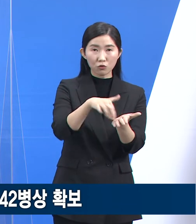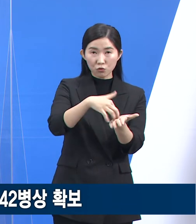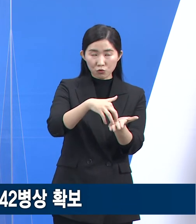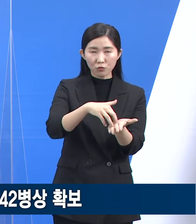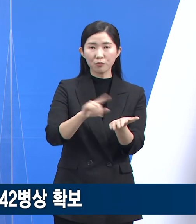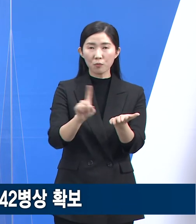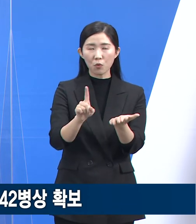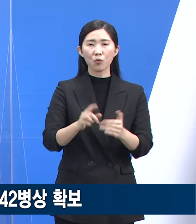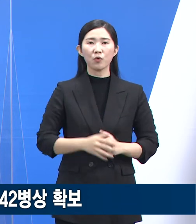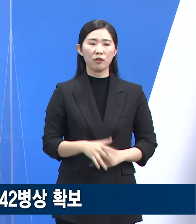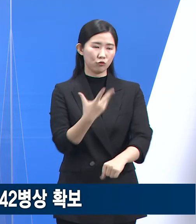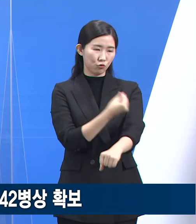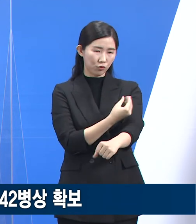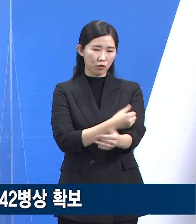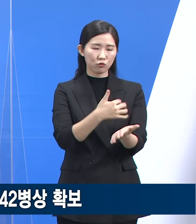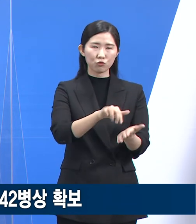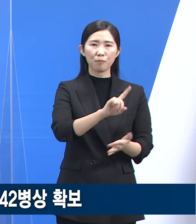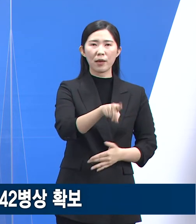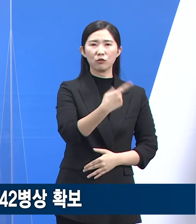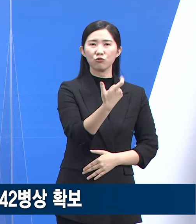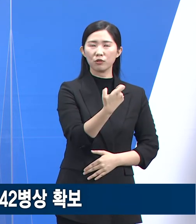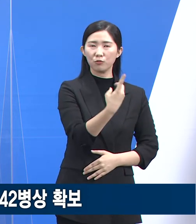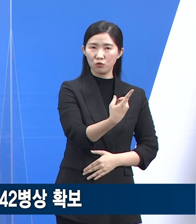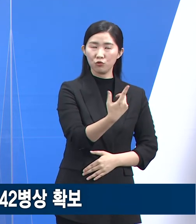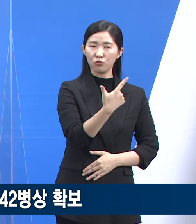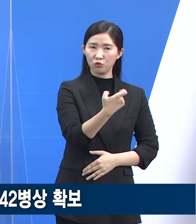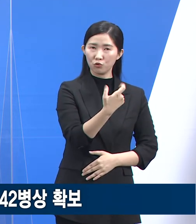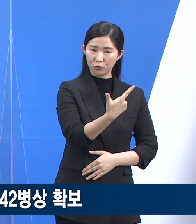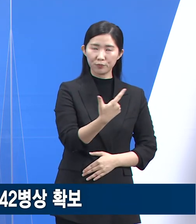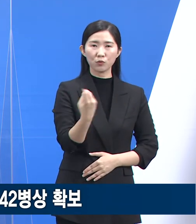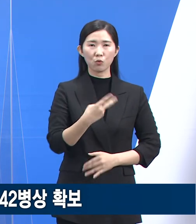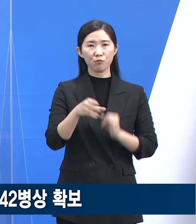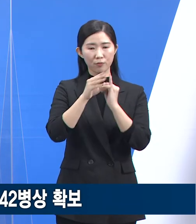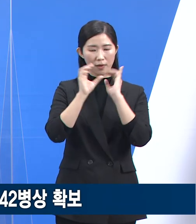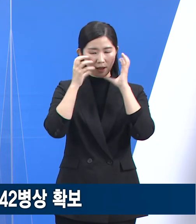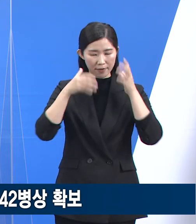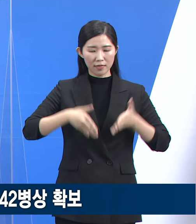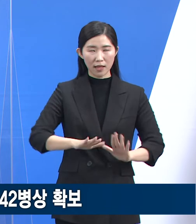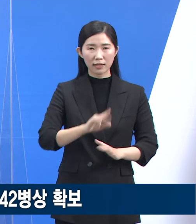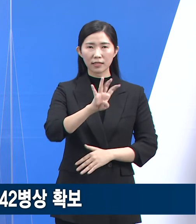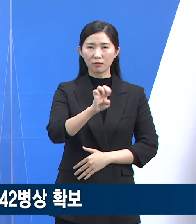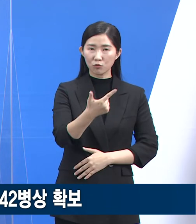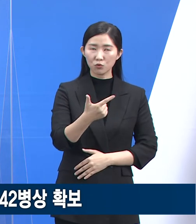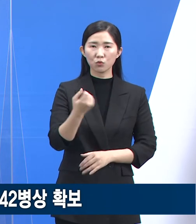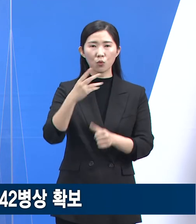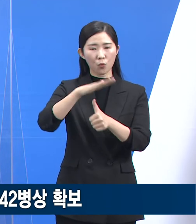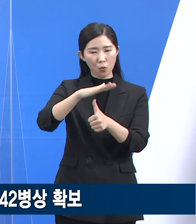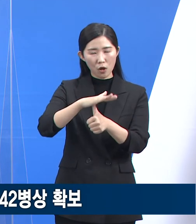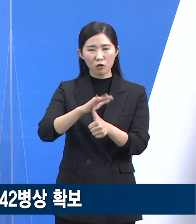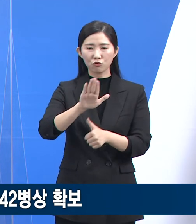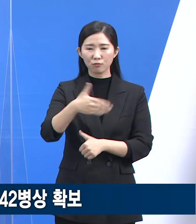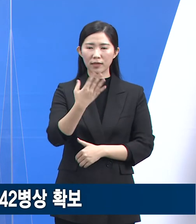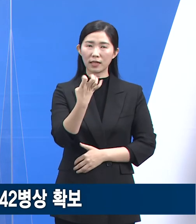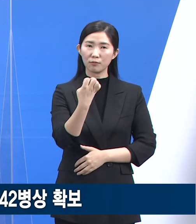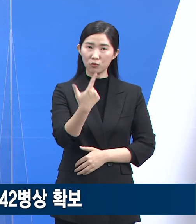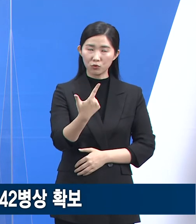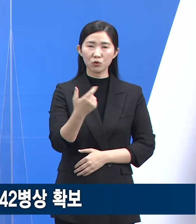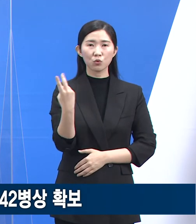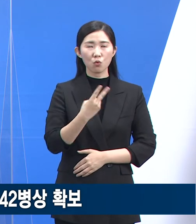특수병상은 투석 166병상, 분만 49병상, 소아 945병상, 노인요양 1